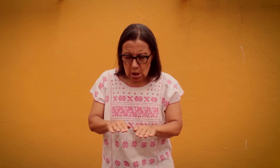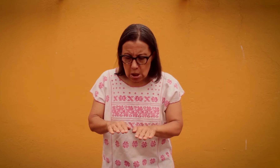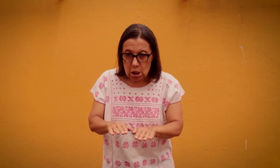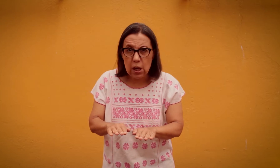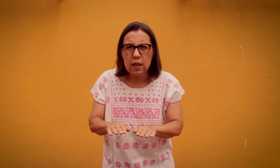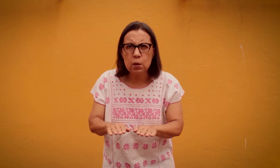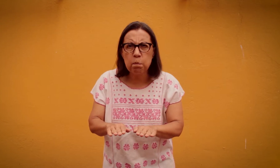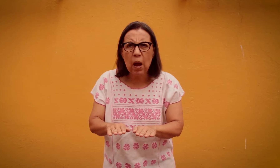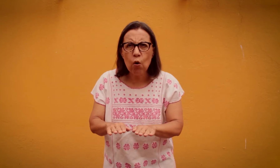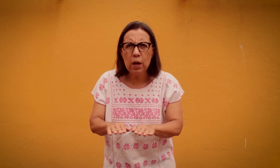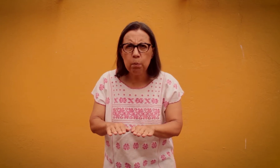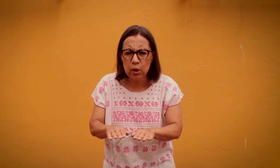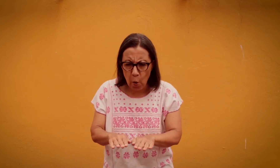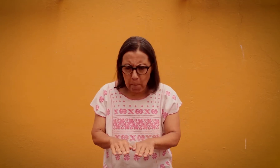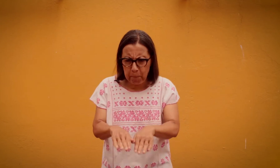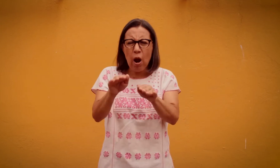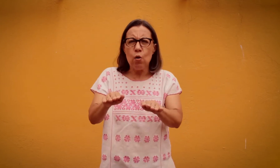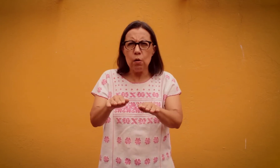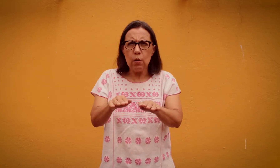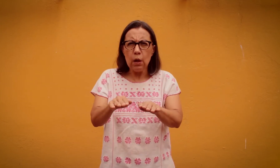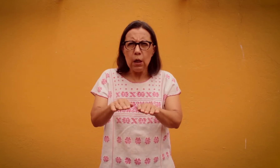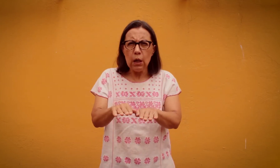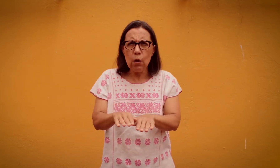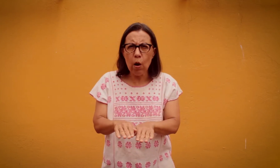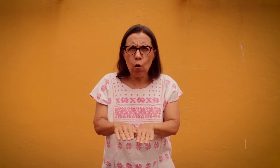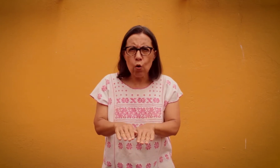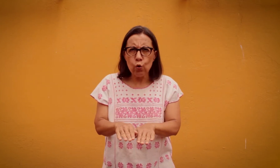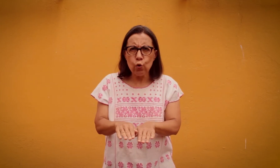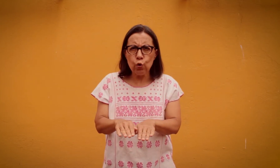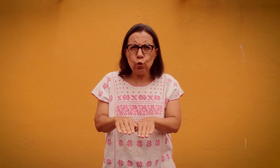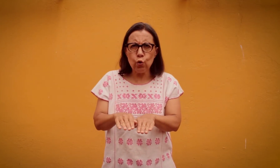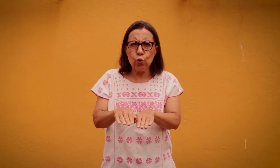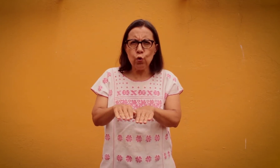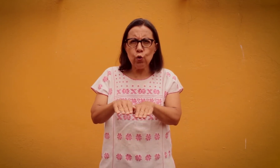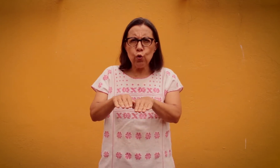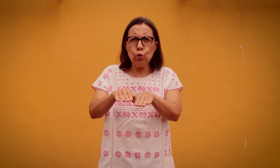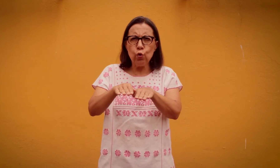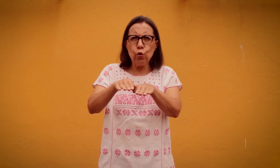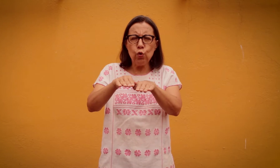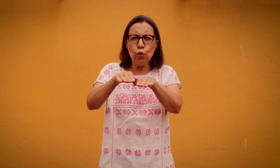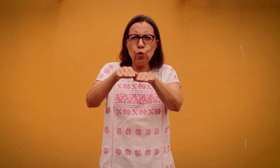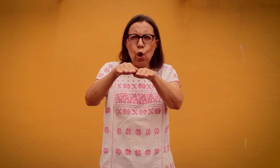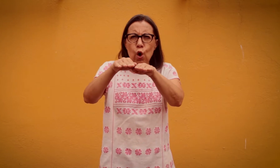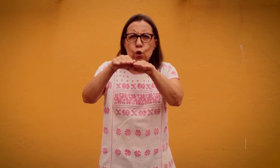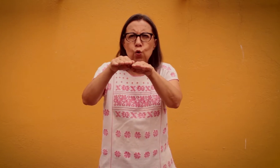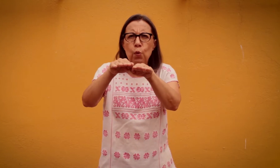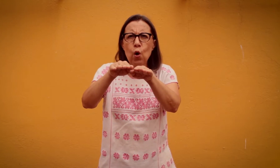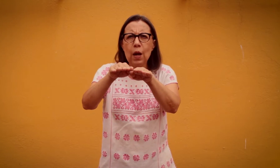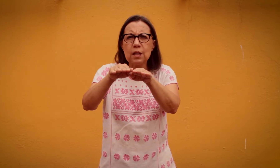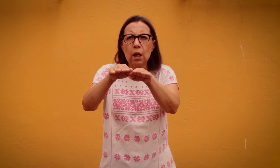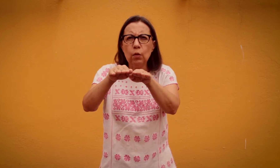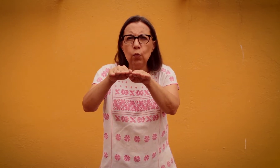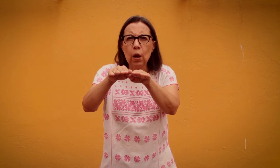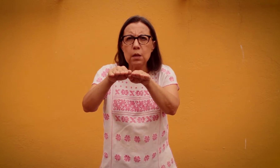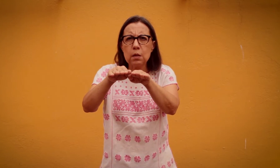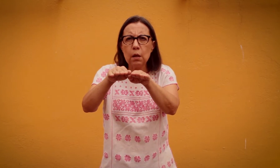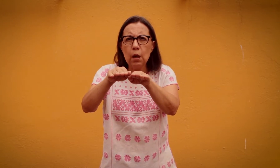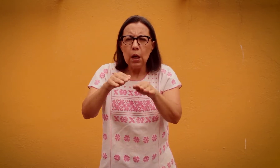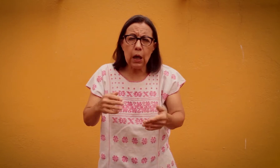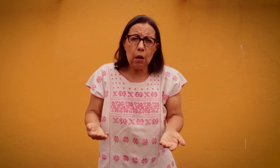Se despegó del piso y luego subió a las alturas. Claro,